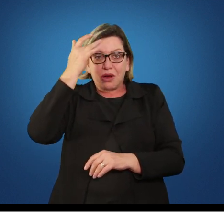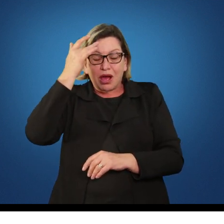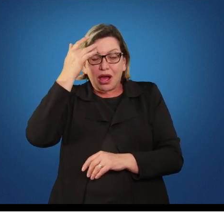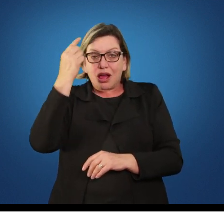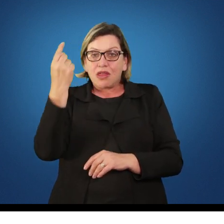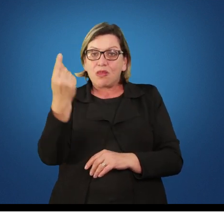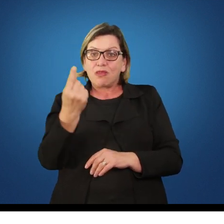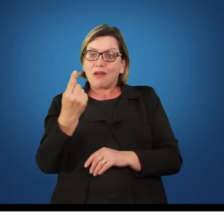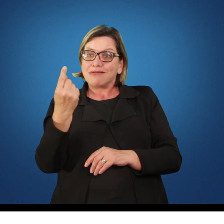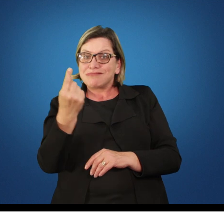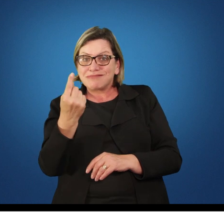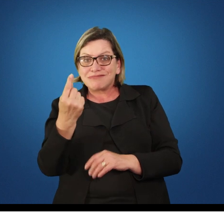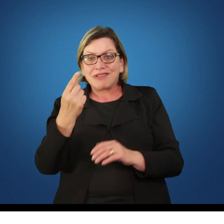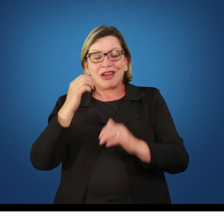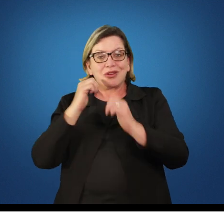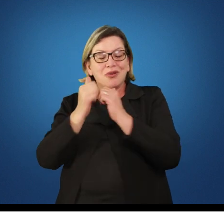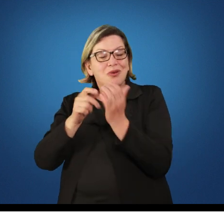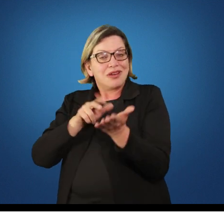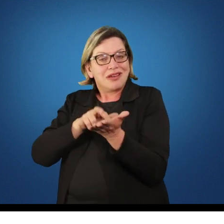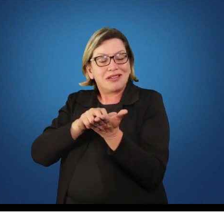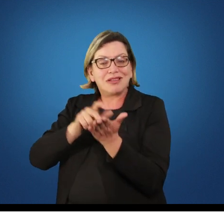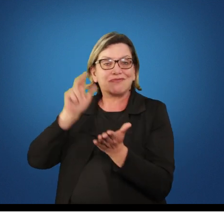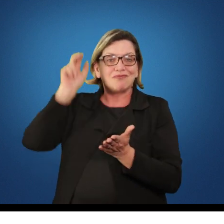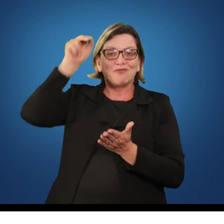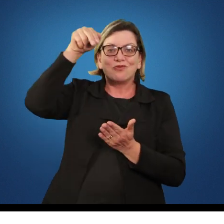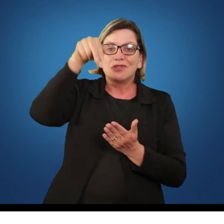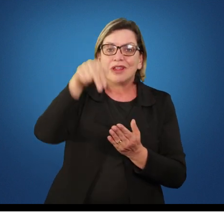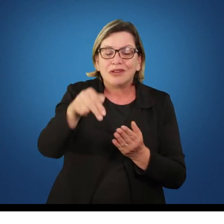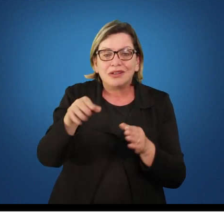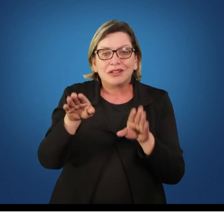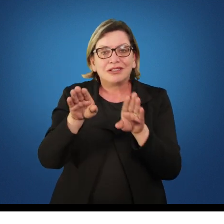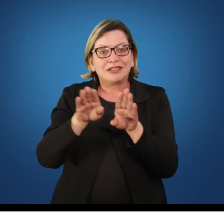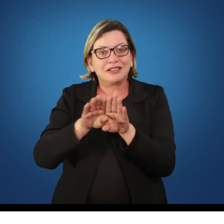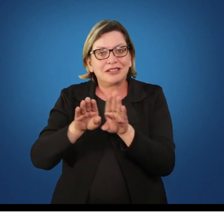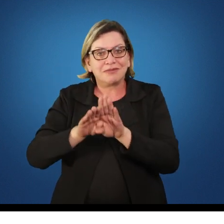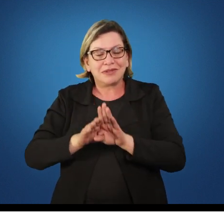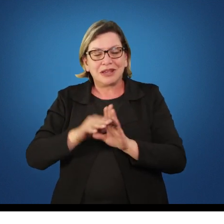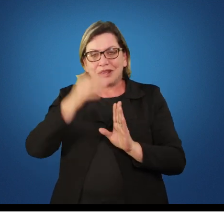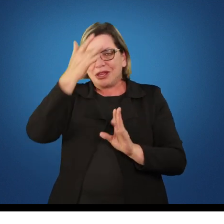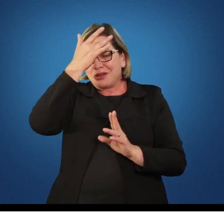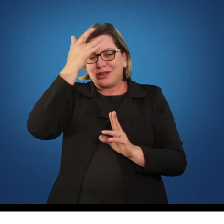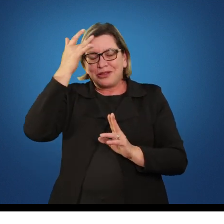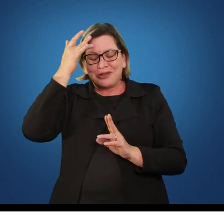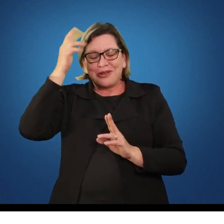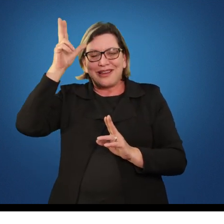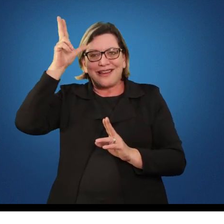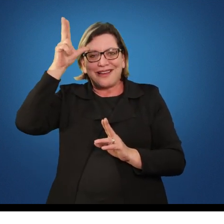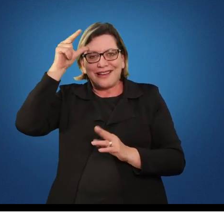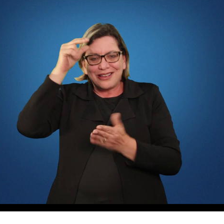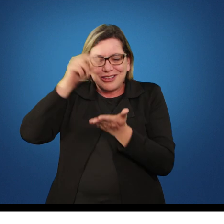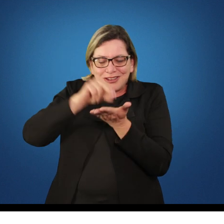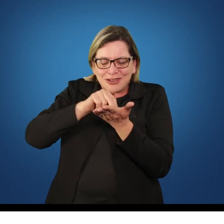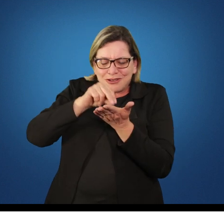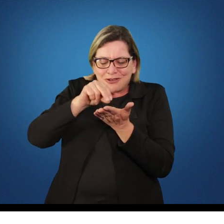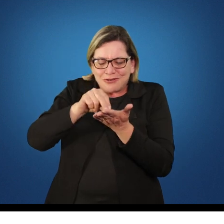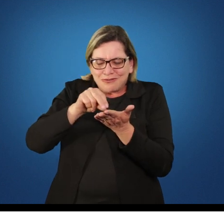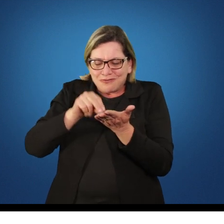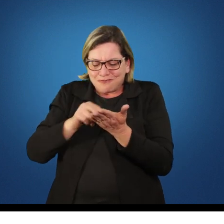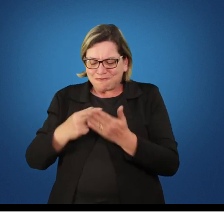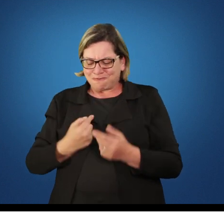corrida, num salto, onde o enxadrista está sozinho diante do tabuleiro, a